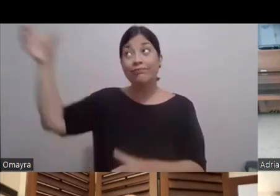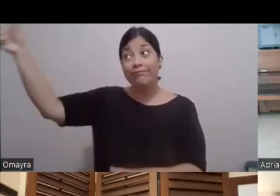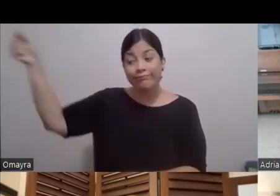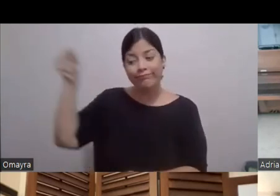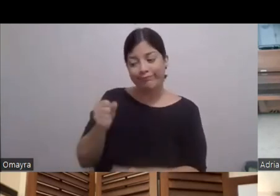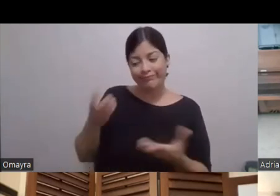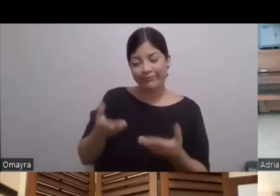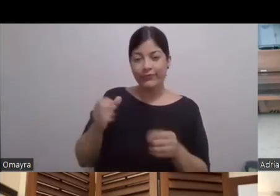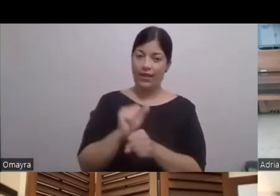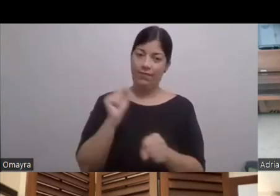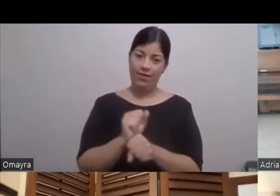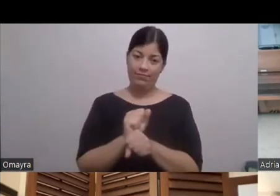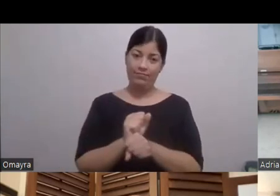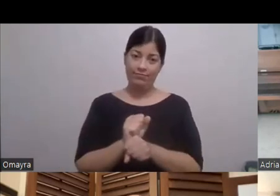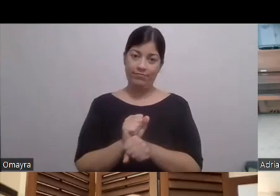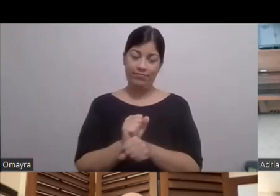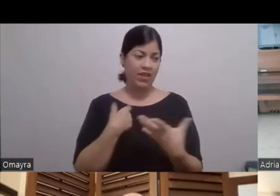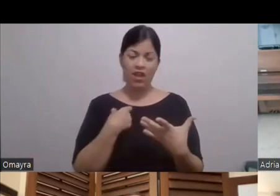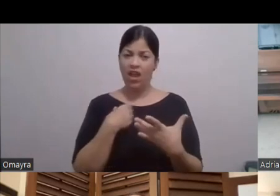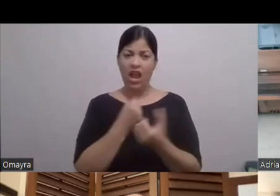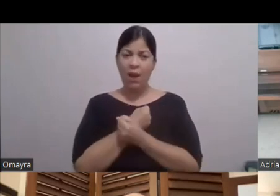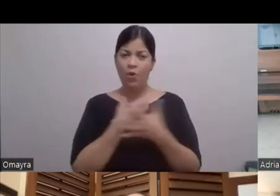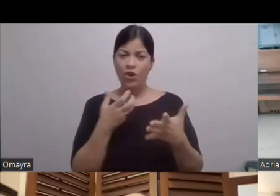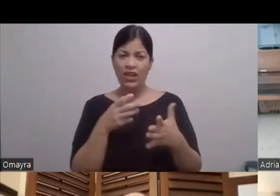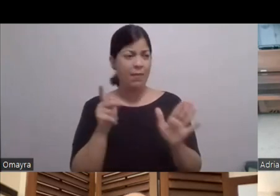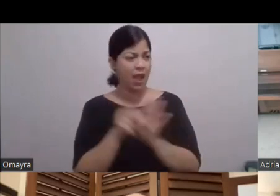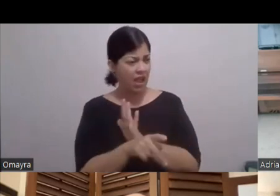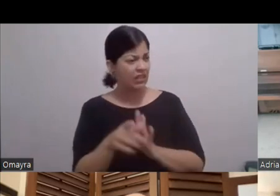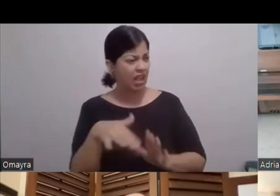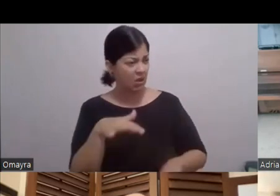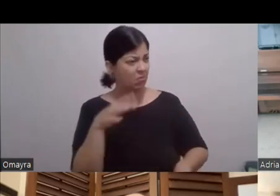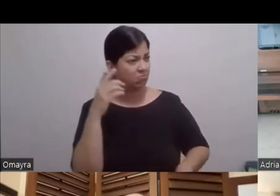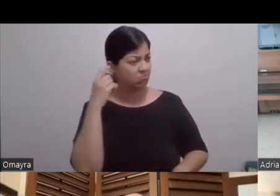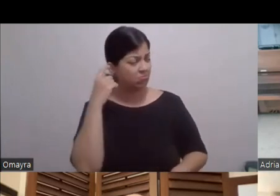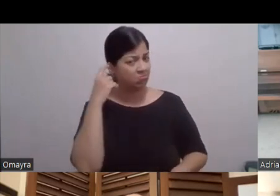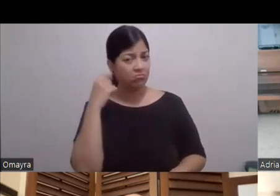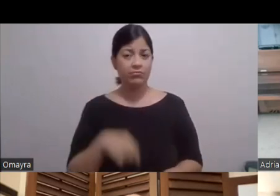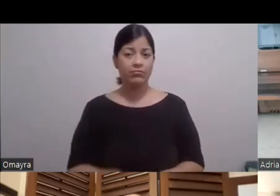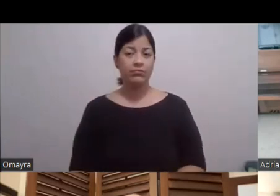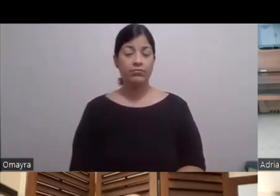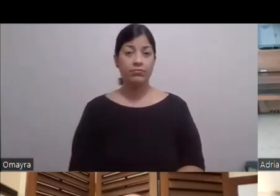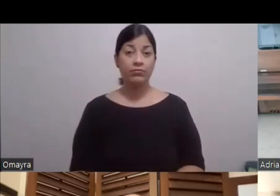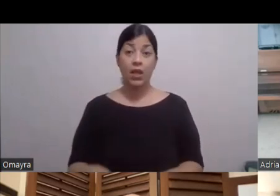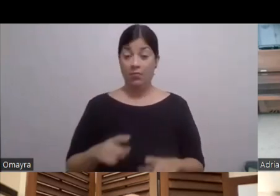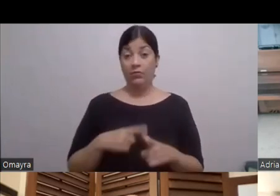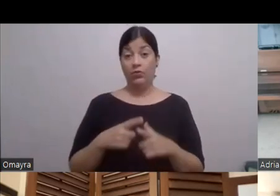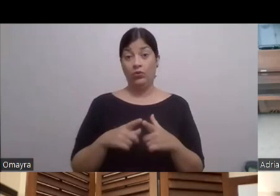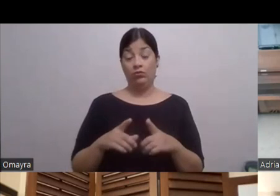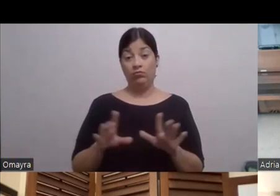Y Amores que matan Algo así que se llamaba Ajá Este Y entonces Pero no sé para qué Estaba aquí en esa fecha Pero